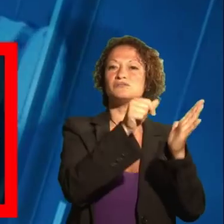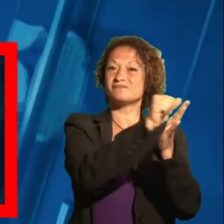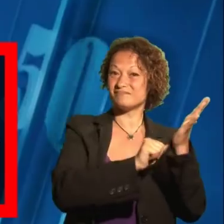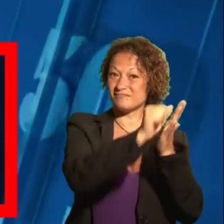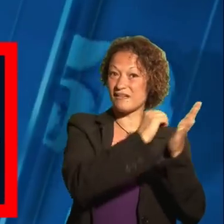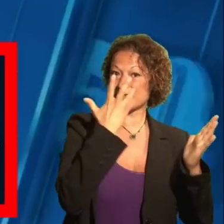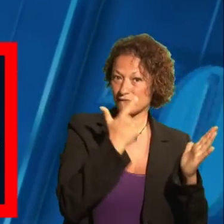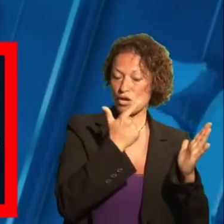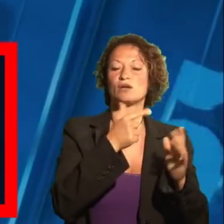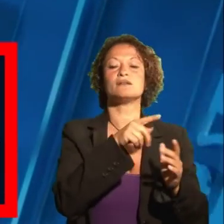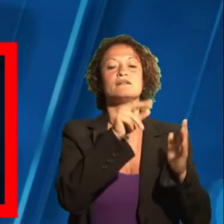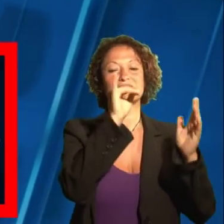materia di acqua, rifiuti e trasporti.